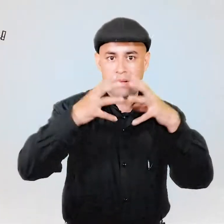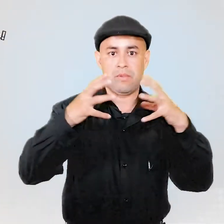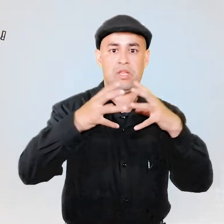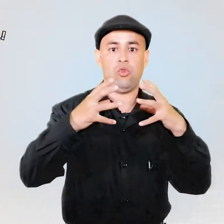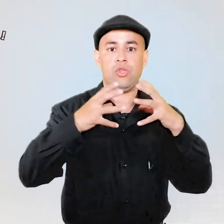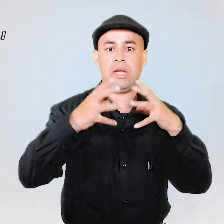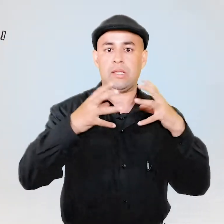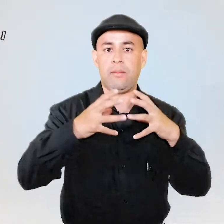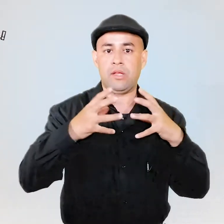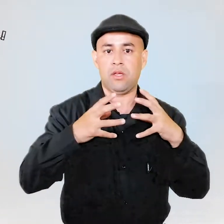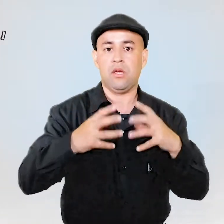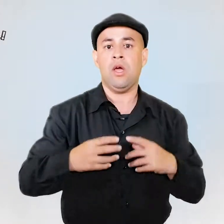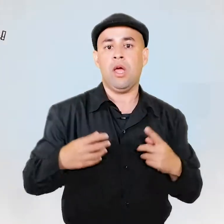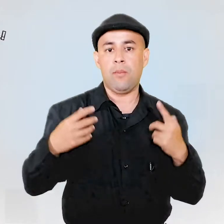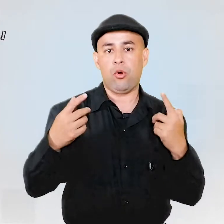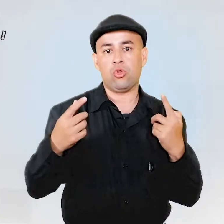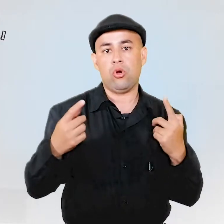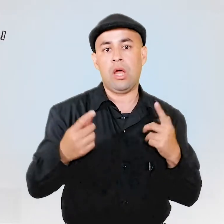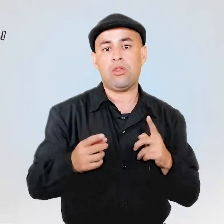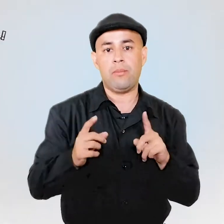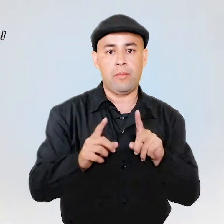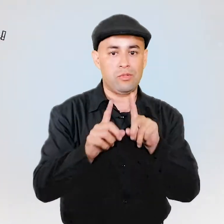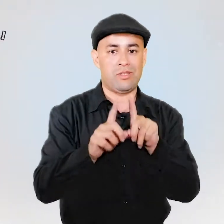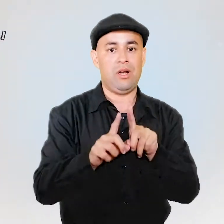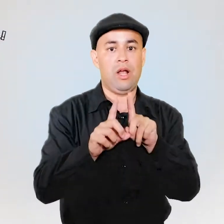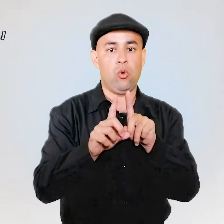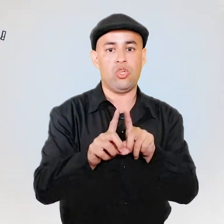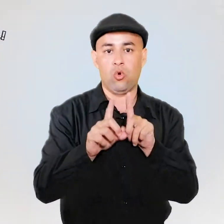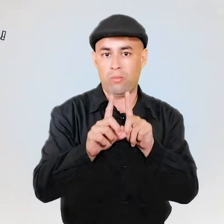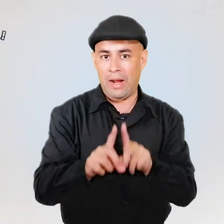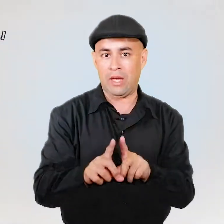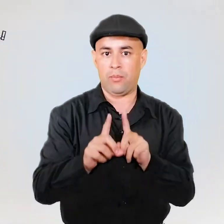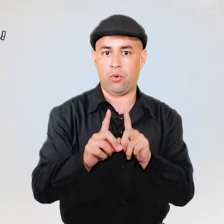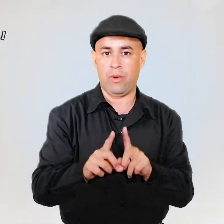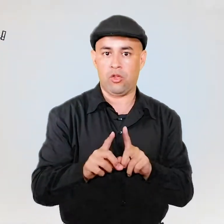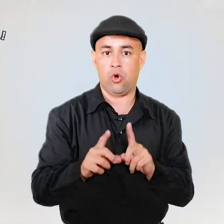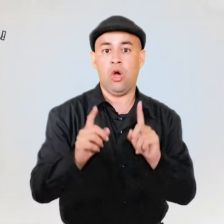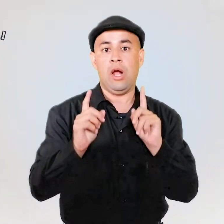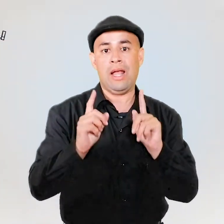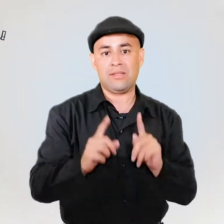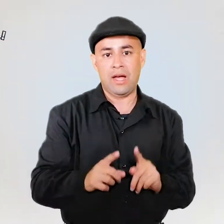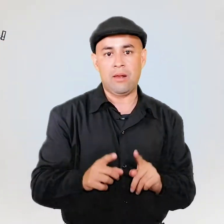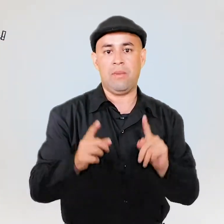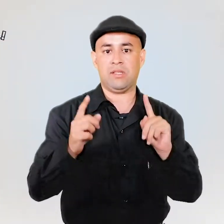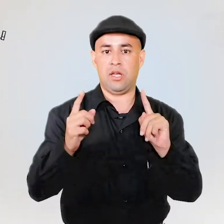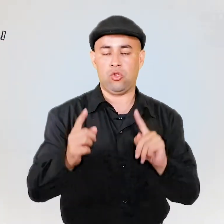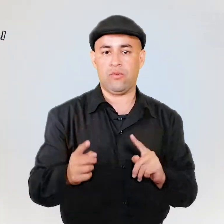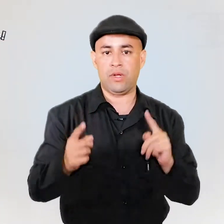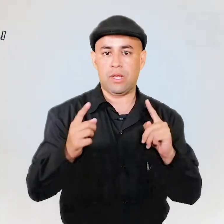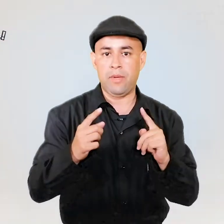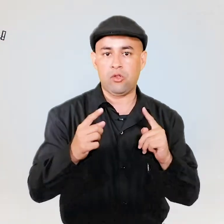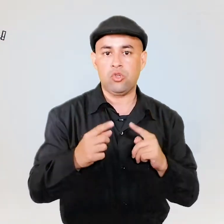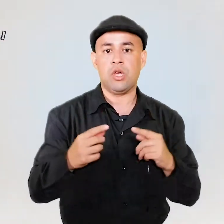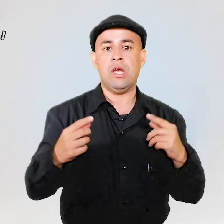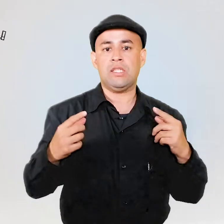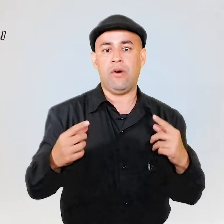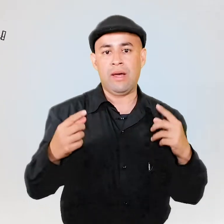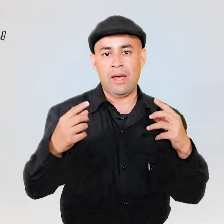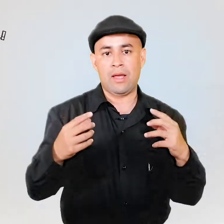están metidos directamente, y por otro lado también vamos a tener la lucha urbana de por medio. Las armas y los enfrentamientos se van a